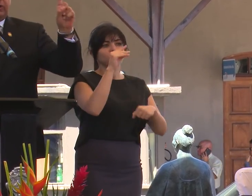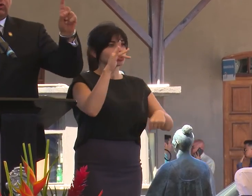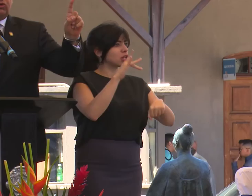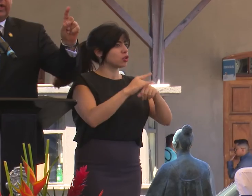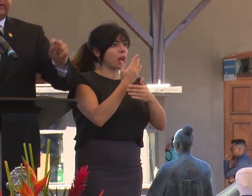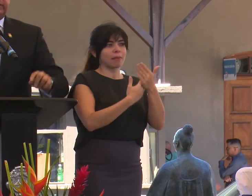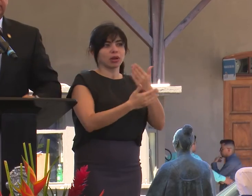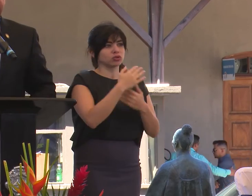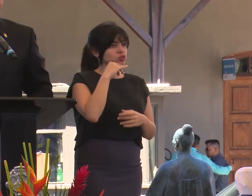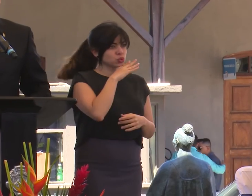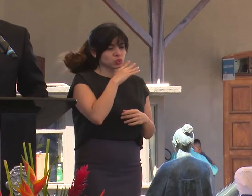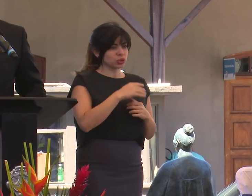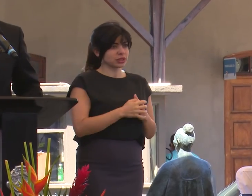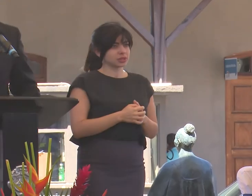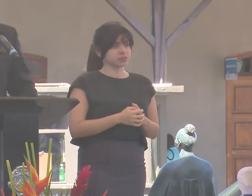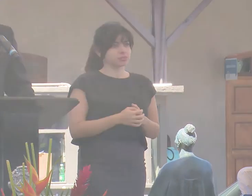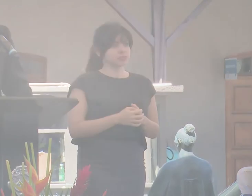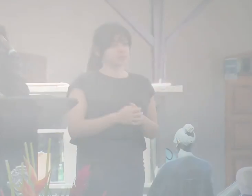toca con las manos sucias.